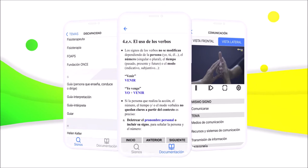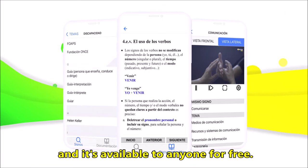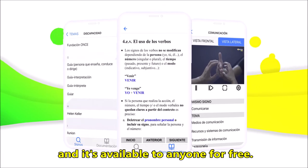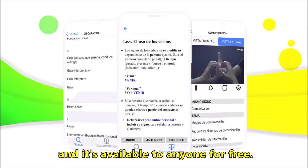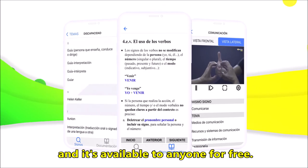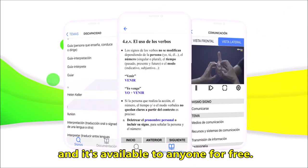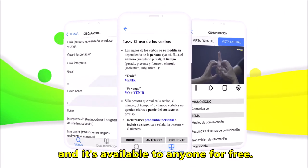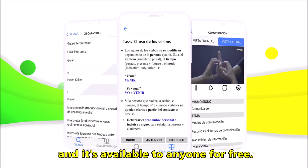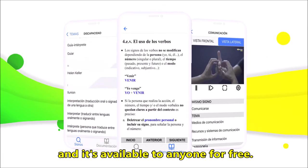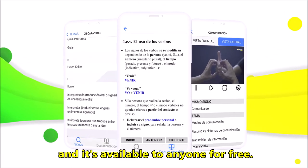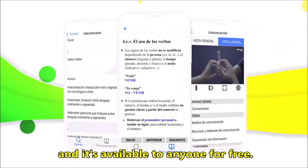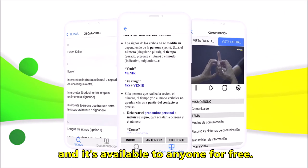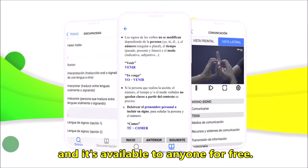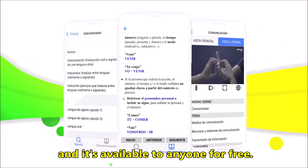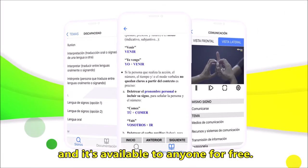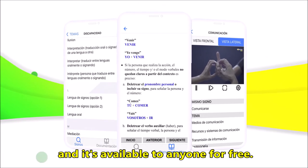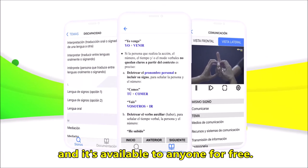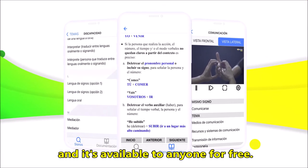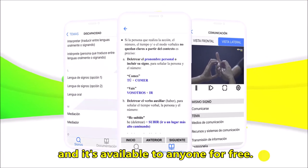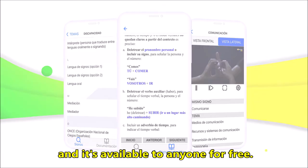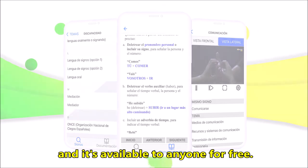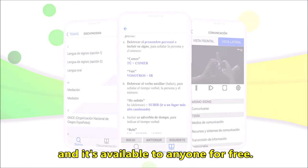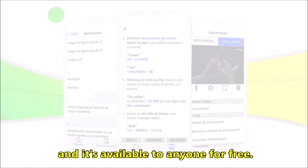está gratuitamente al alcance de cualquier persona.